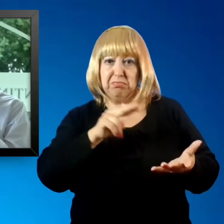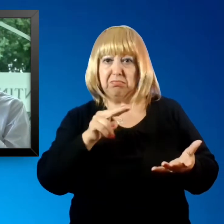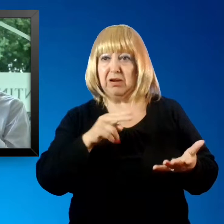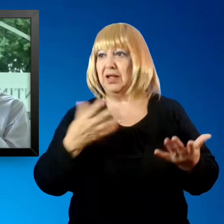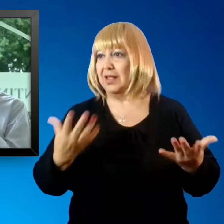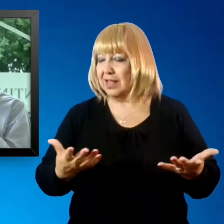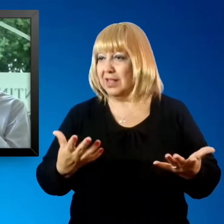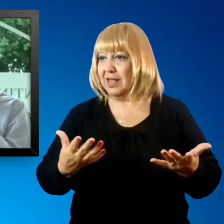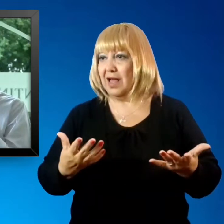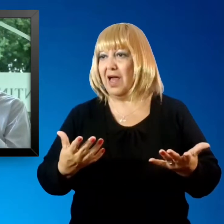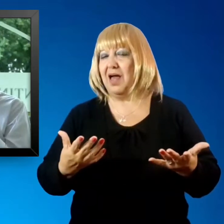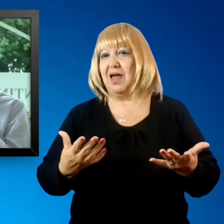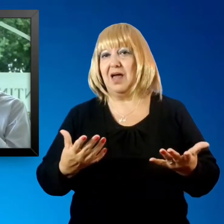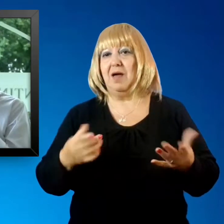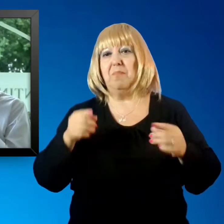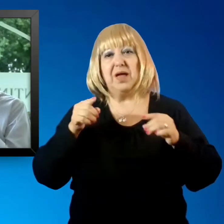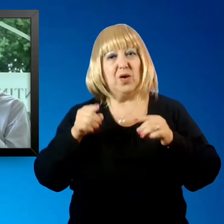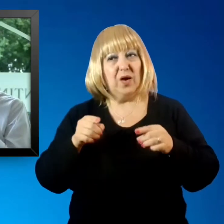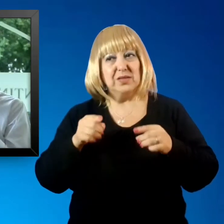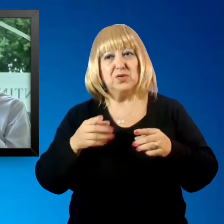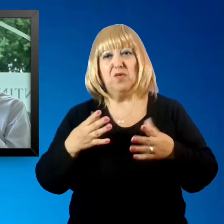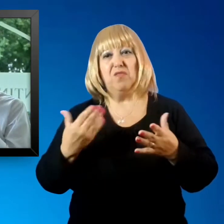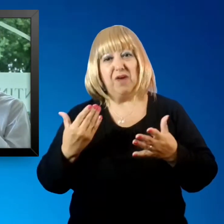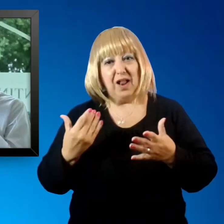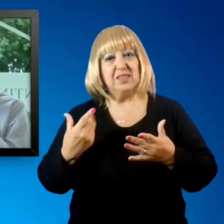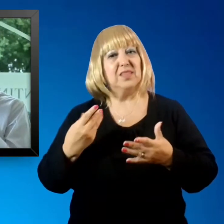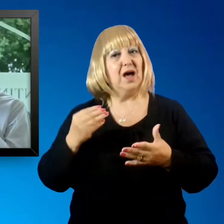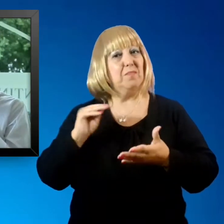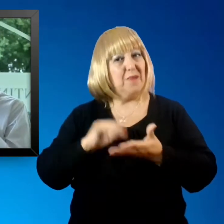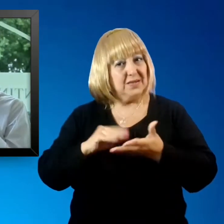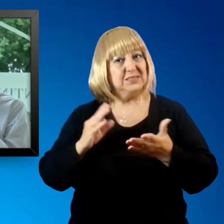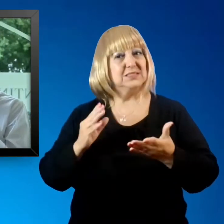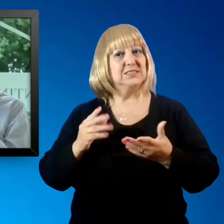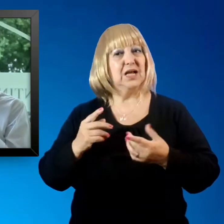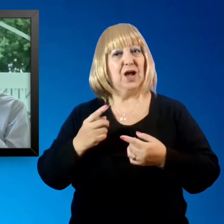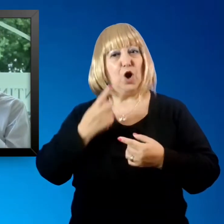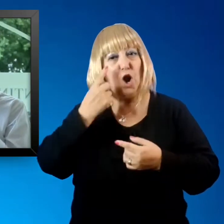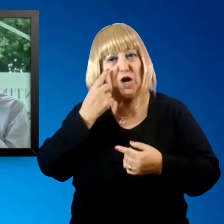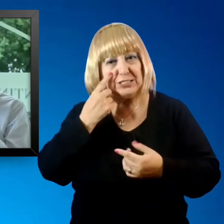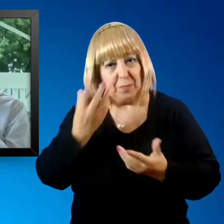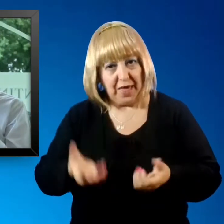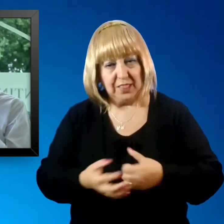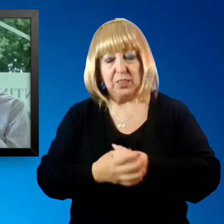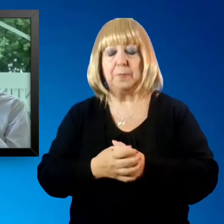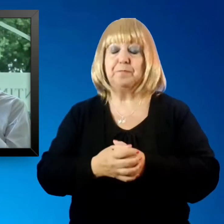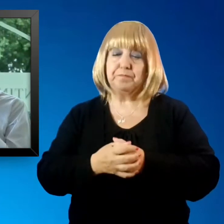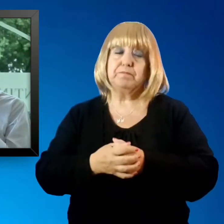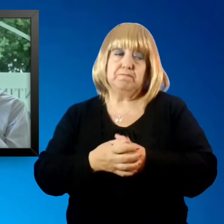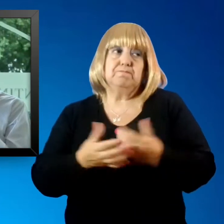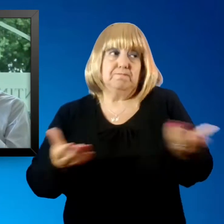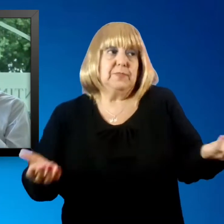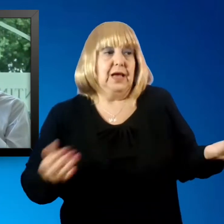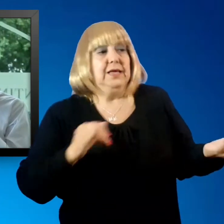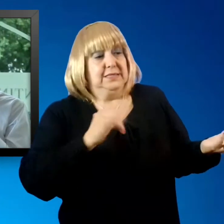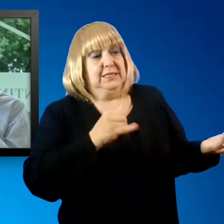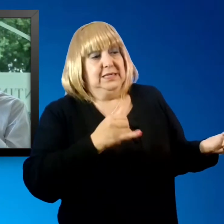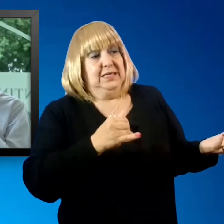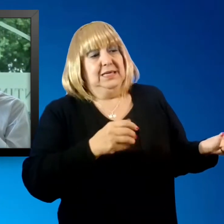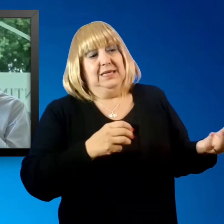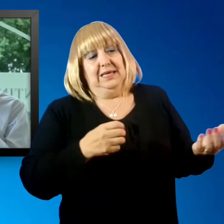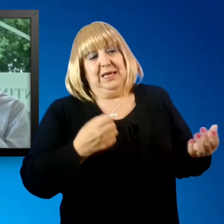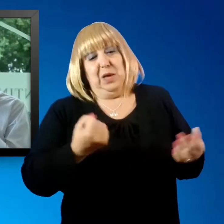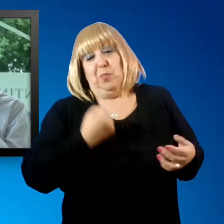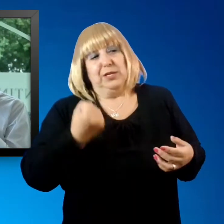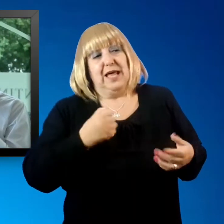nacional, que no nos terminamos de ocupar del prójimo. Totalmente, totalmente. Y bueno, para eso necesitamos